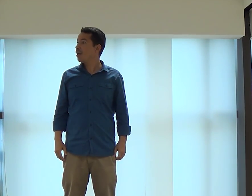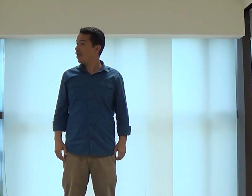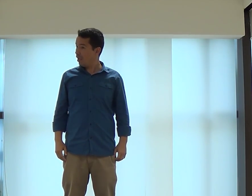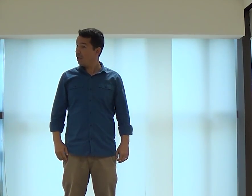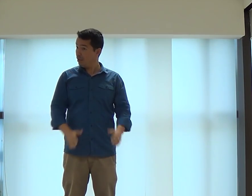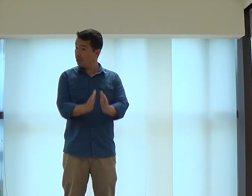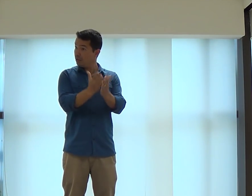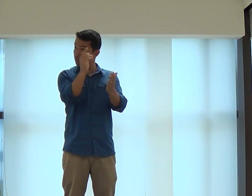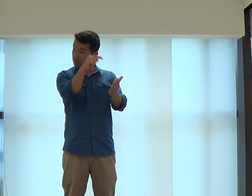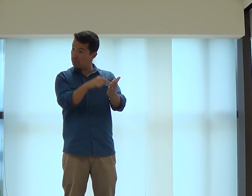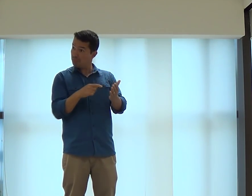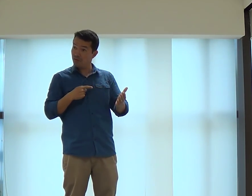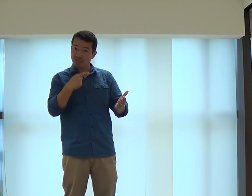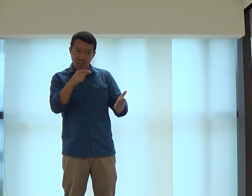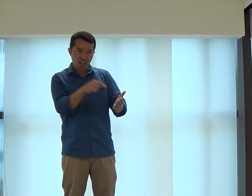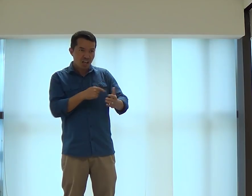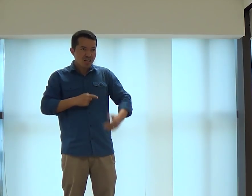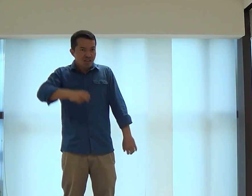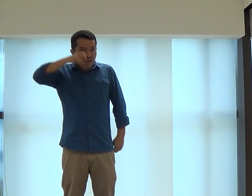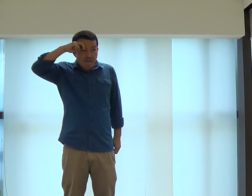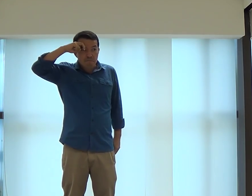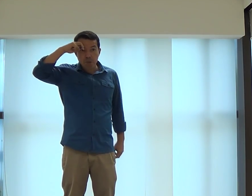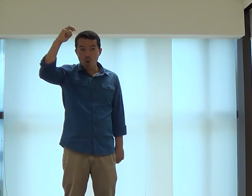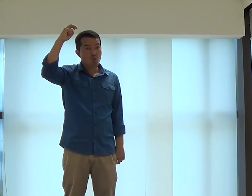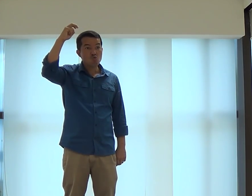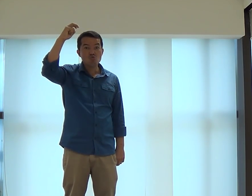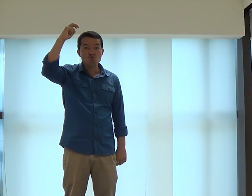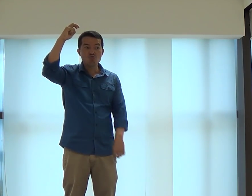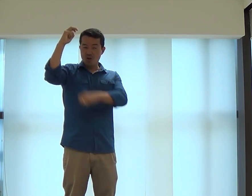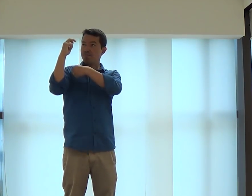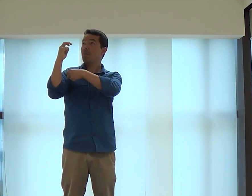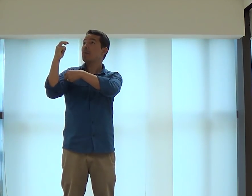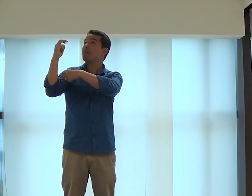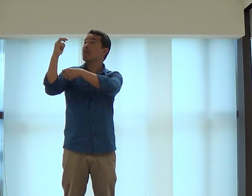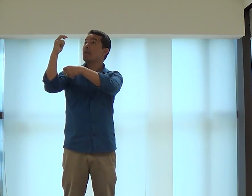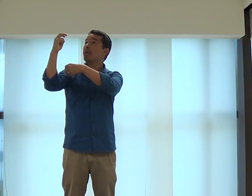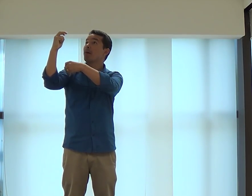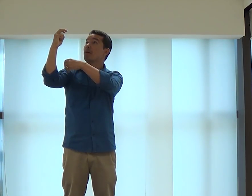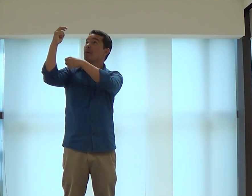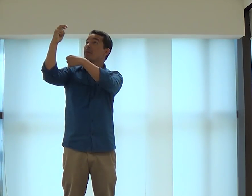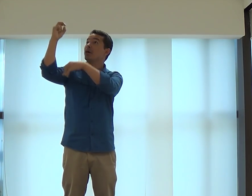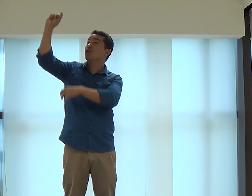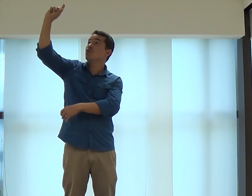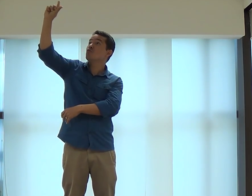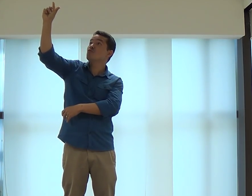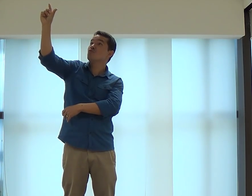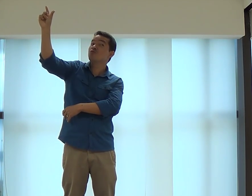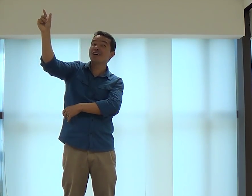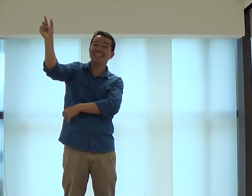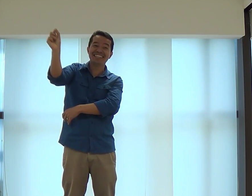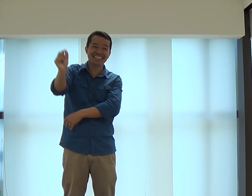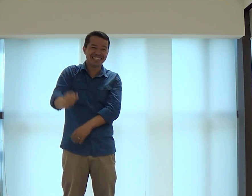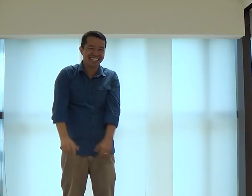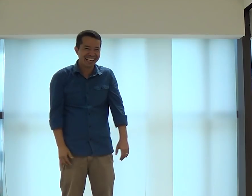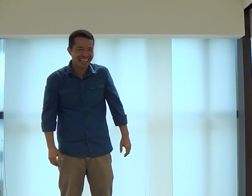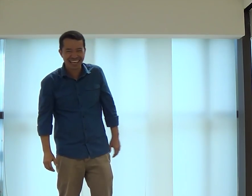inteligente dos homens. É, a Bíblia que está falando isso. Ele era muito, muito, muito, muito, muito, Até na lua.